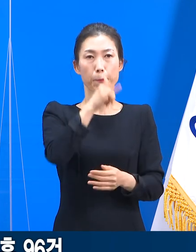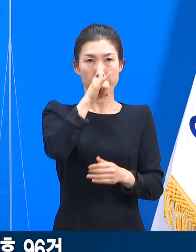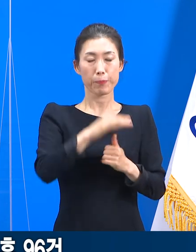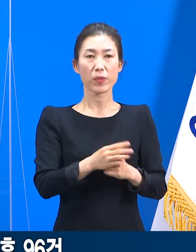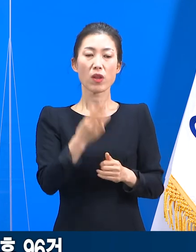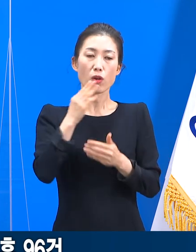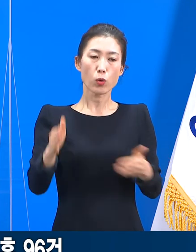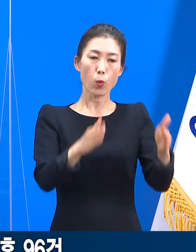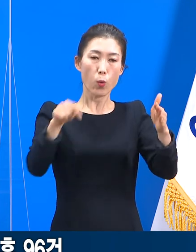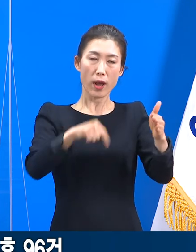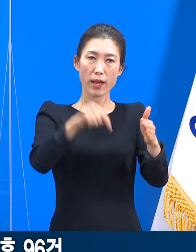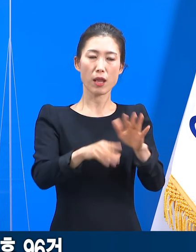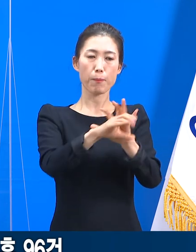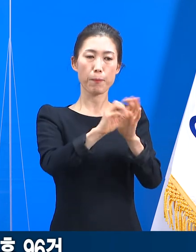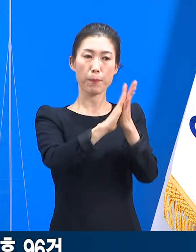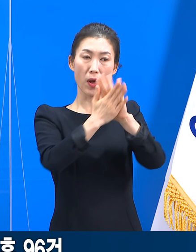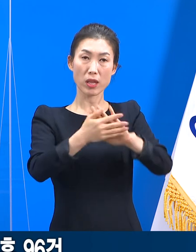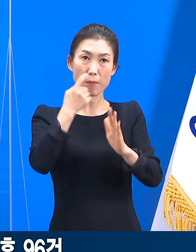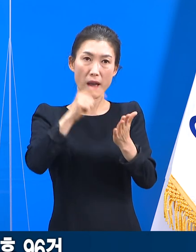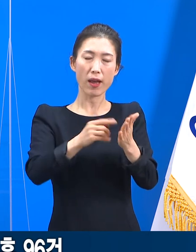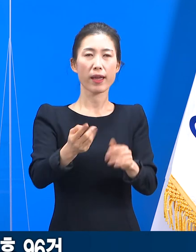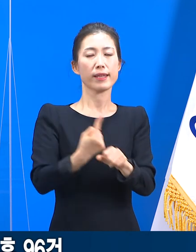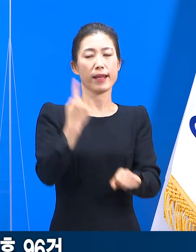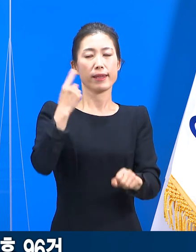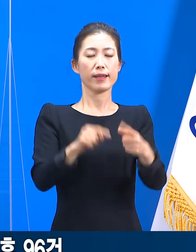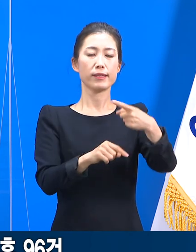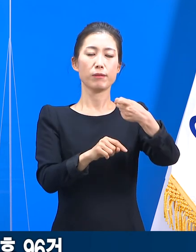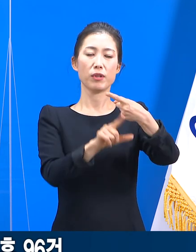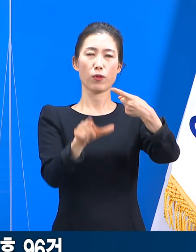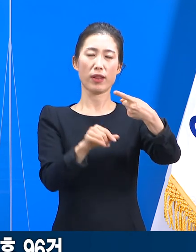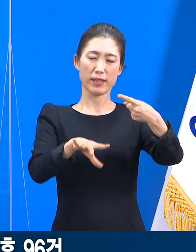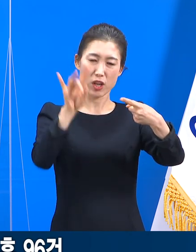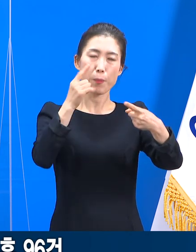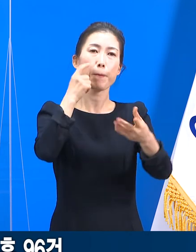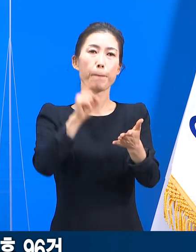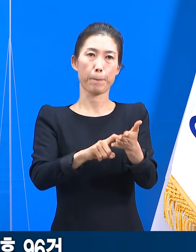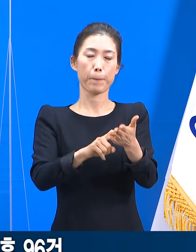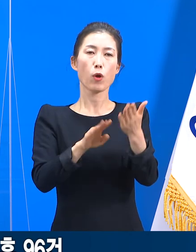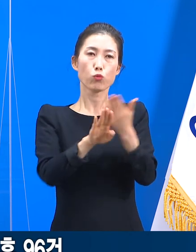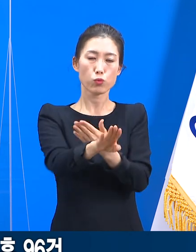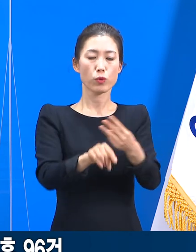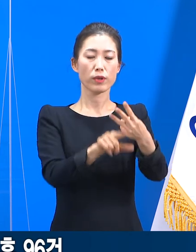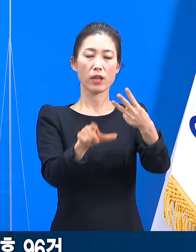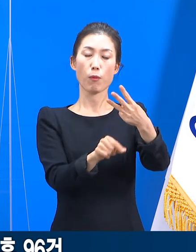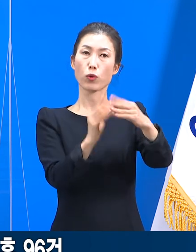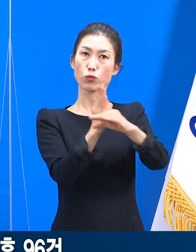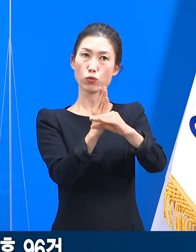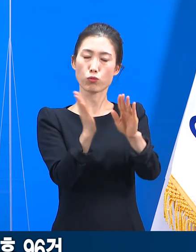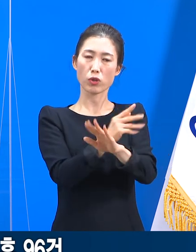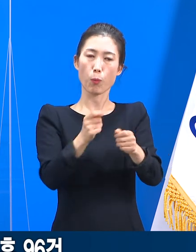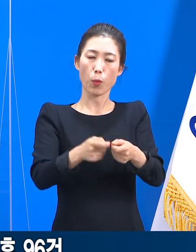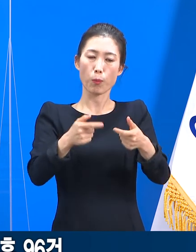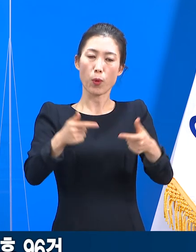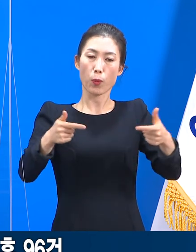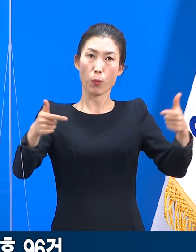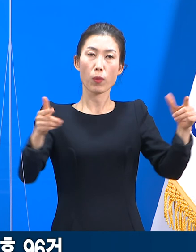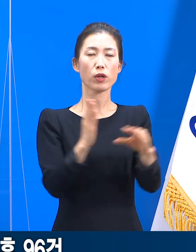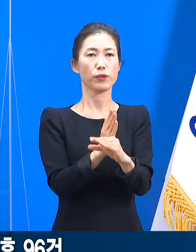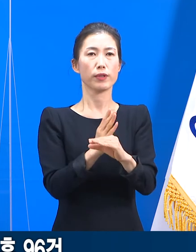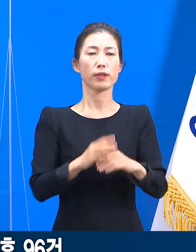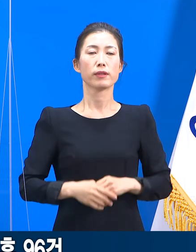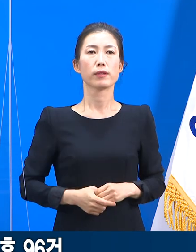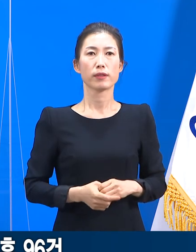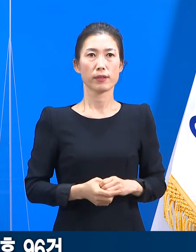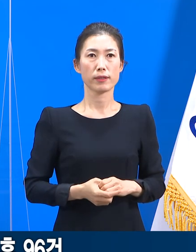도내의 변이 바이러스 감염은 작년 12월에 첫 사례가 보고되었고, 3월 중순부터 증가세가 도드라지고 있습니다.